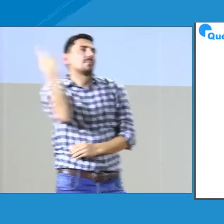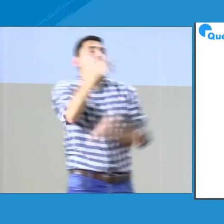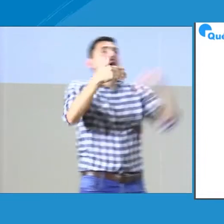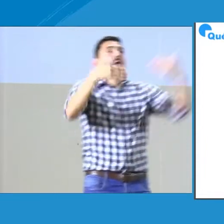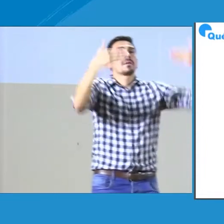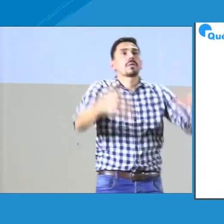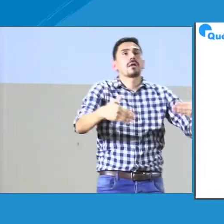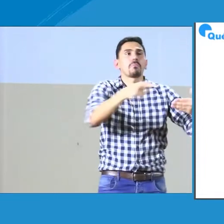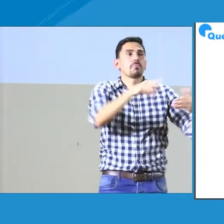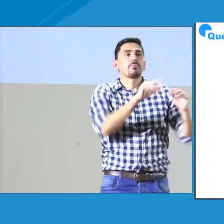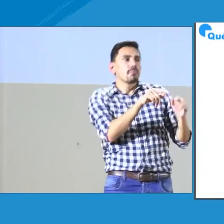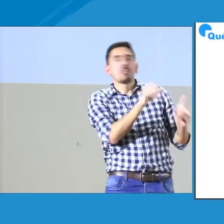oferta extraedad.